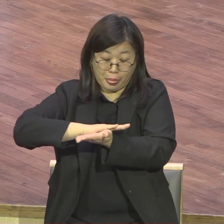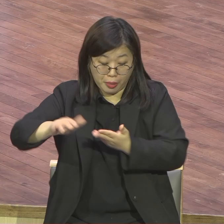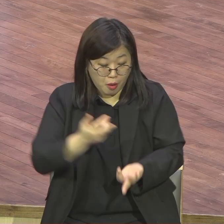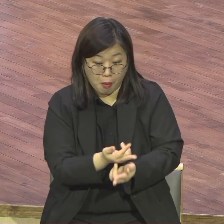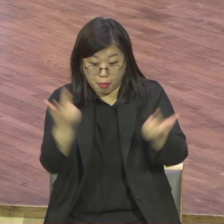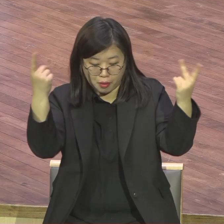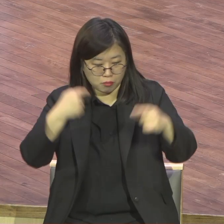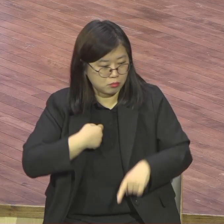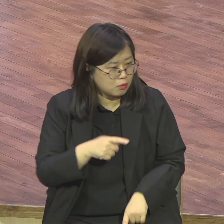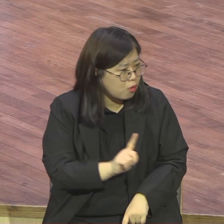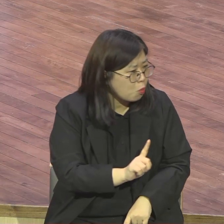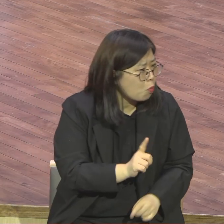포도주를.